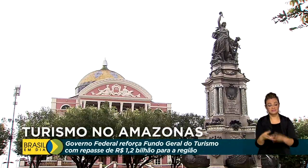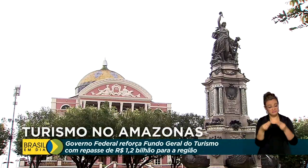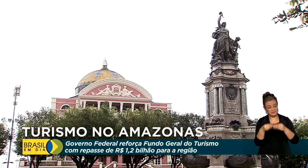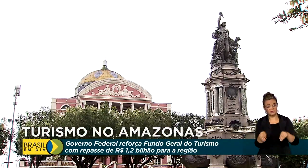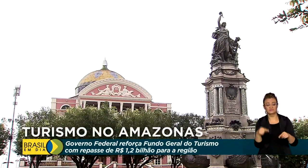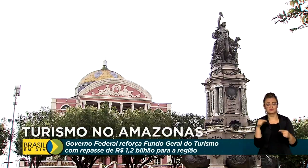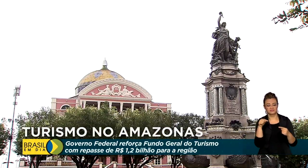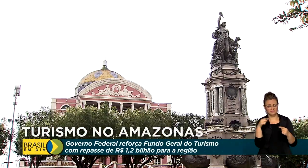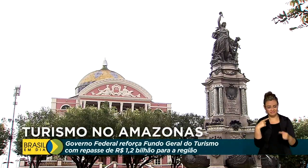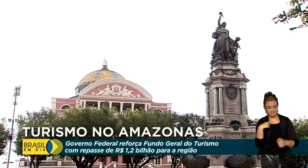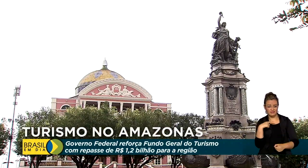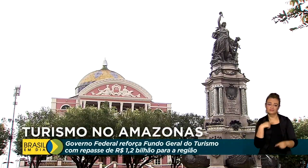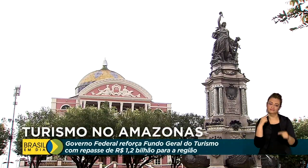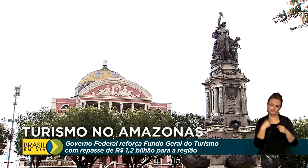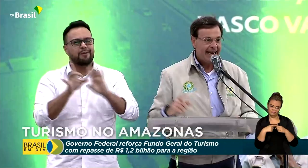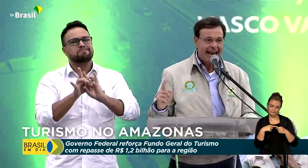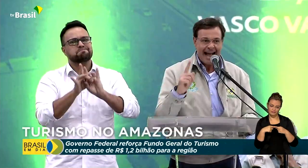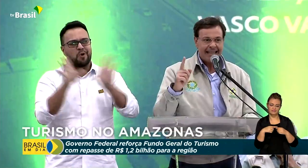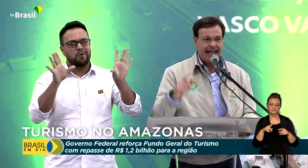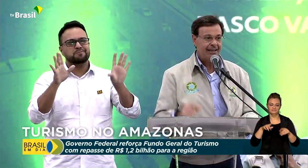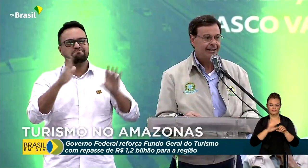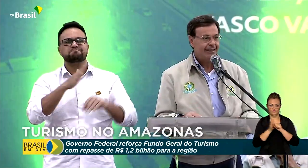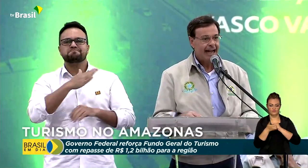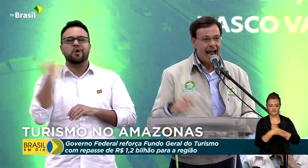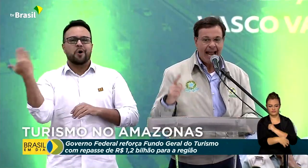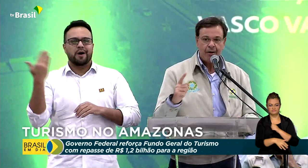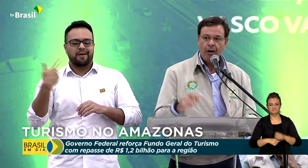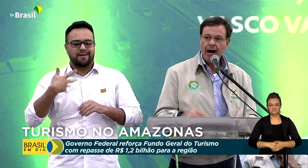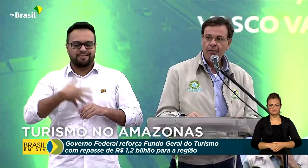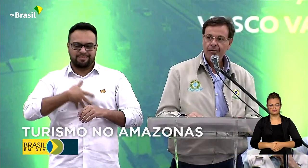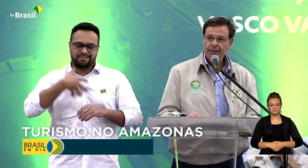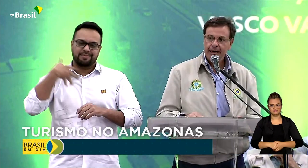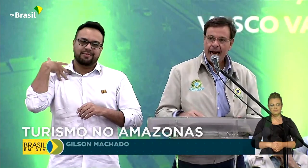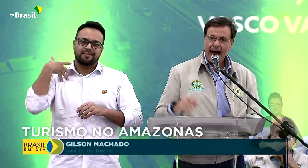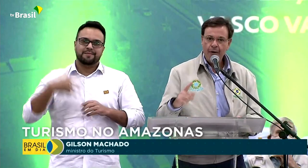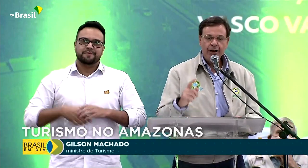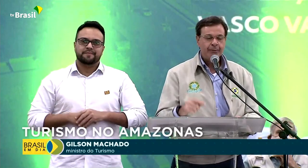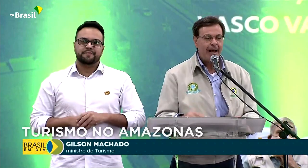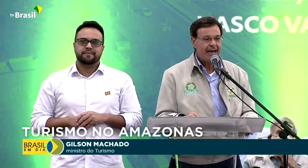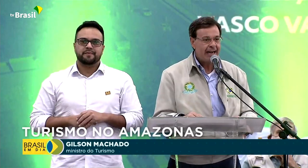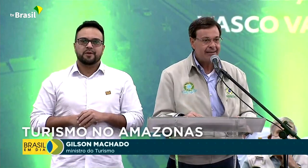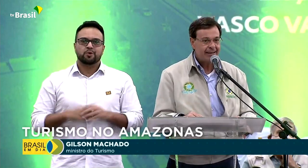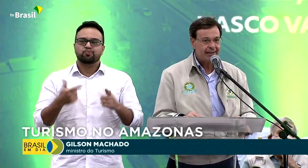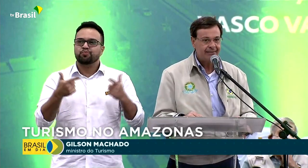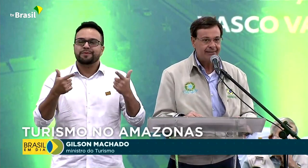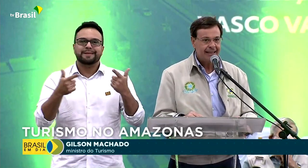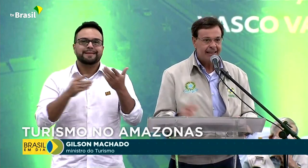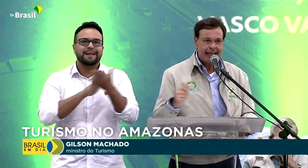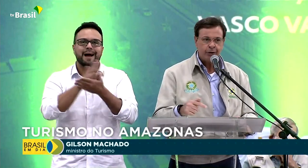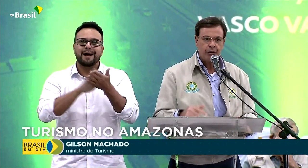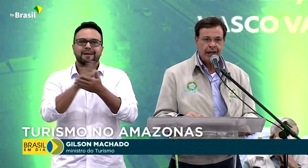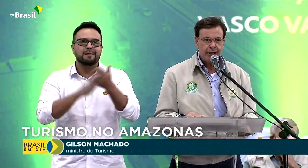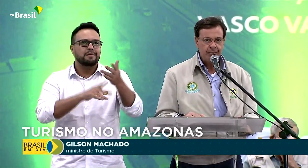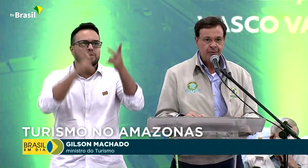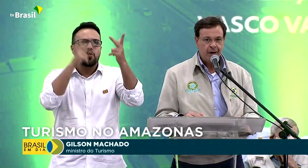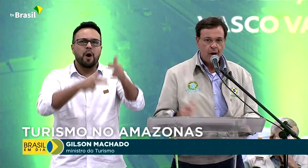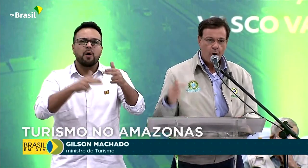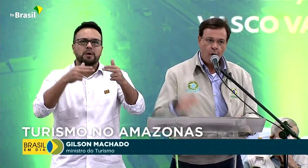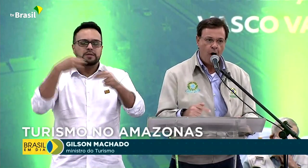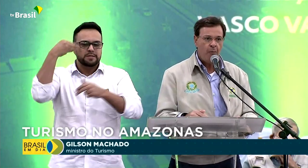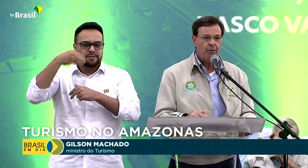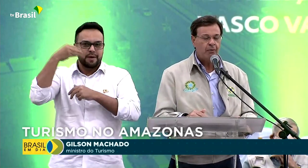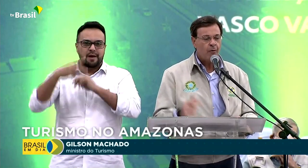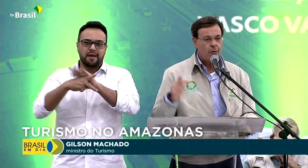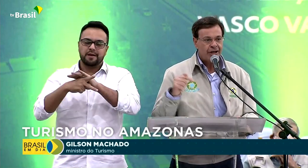pela pandemia da Covid-19. Nada é igual a uma experiência de turismo